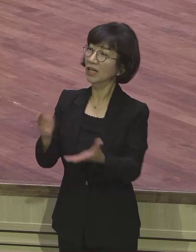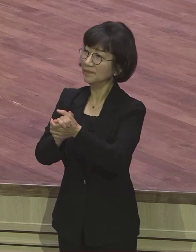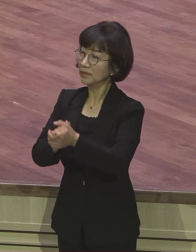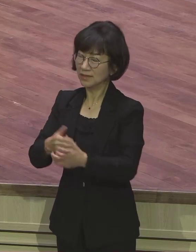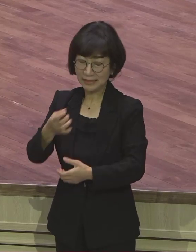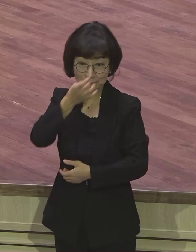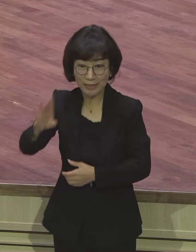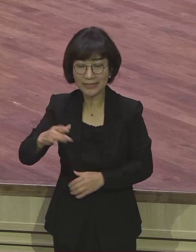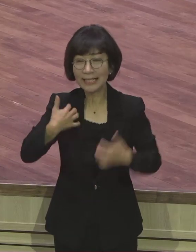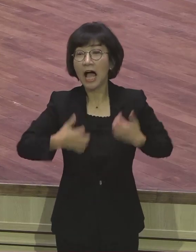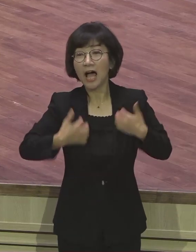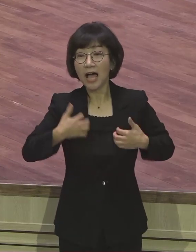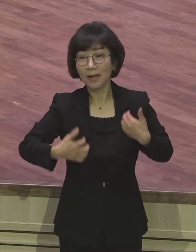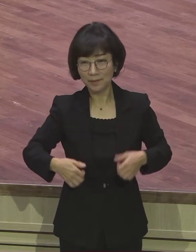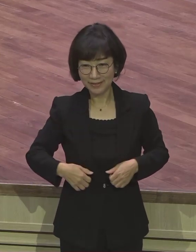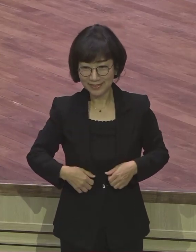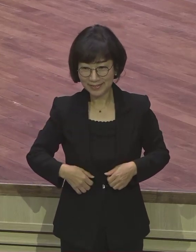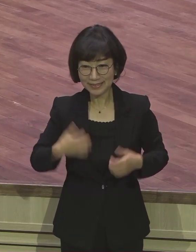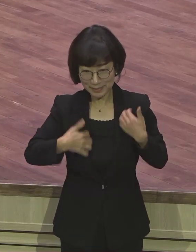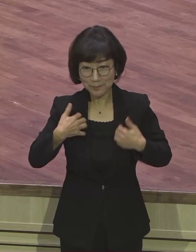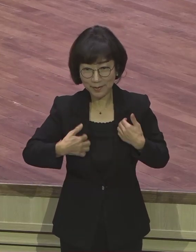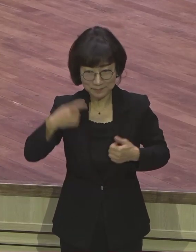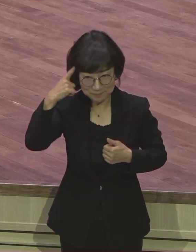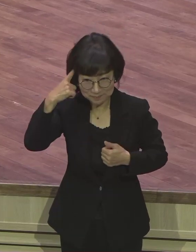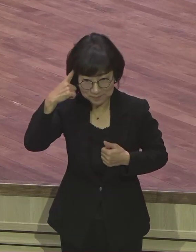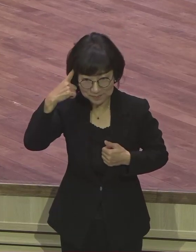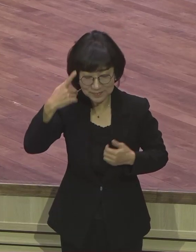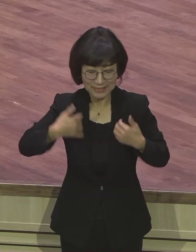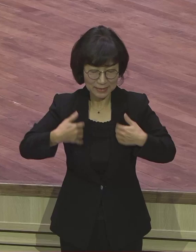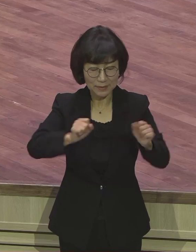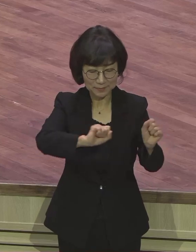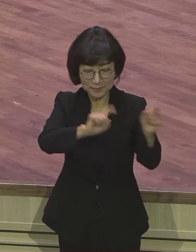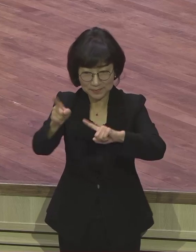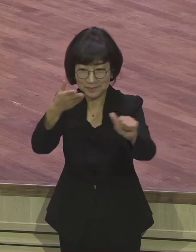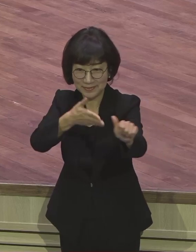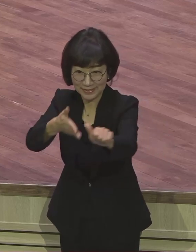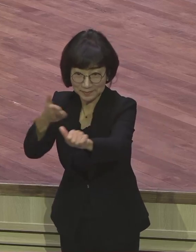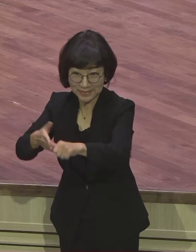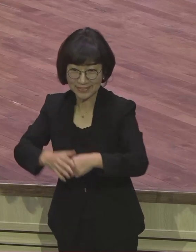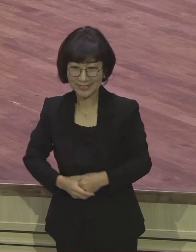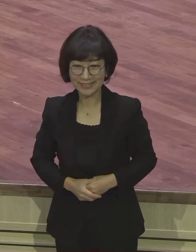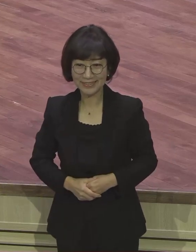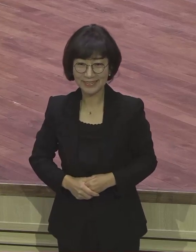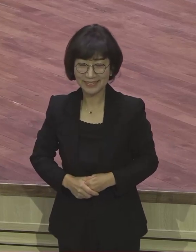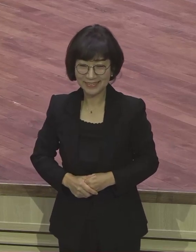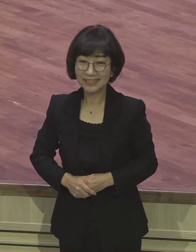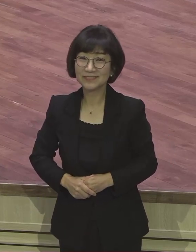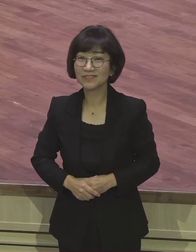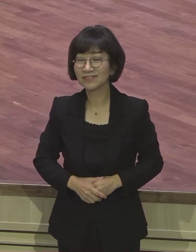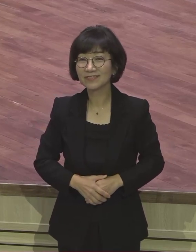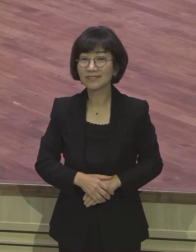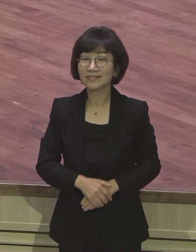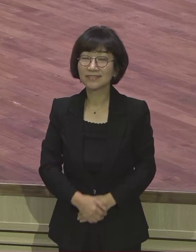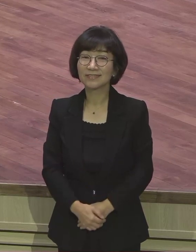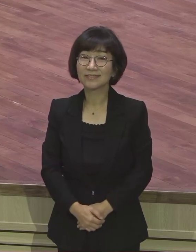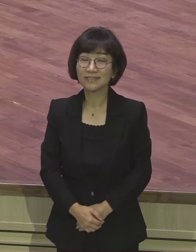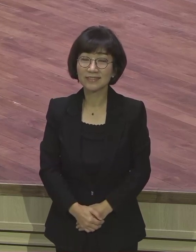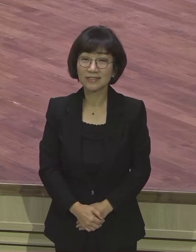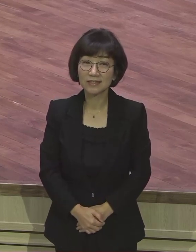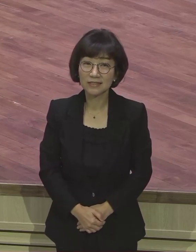기뻄을 회복해라. 그럼 기뻄을 회복하면 되는 거예요. 기뻄이 없는 게 아니에요. 여러분들이 지난 한